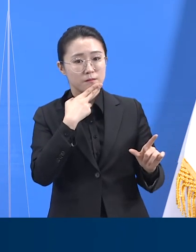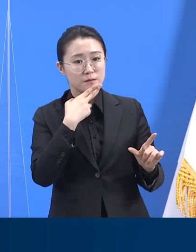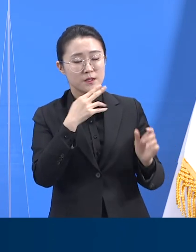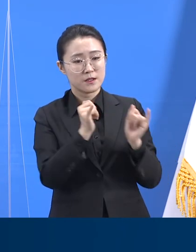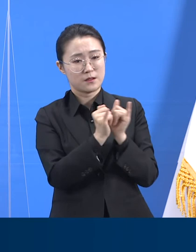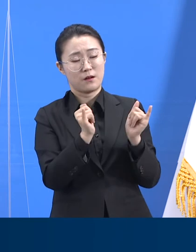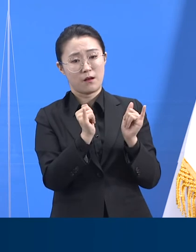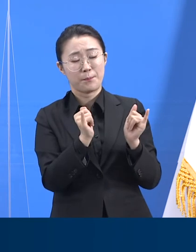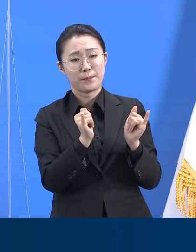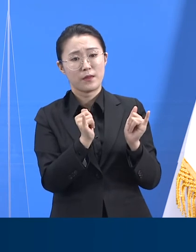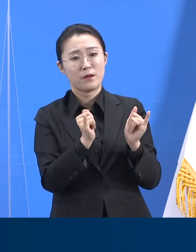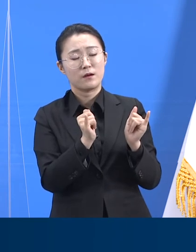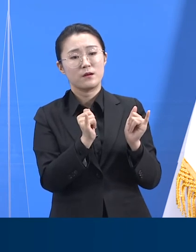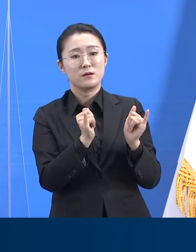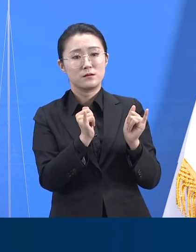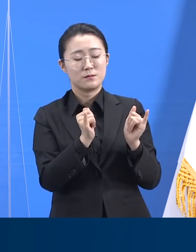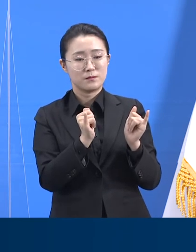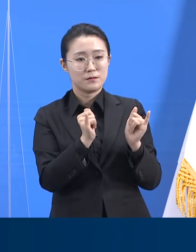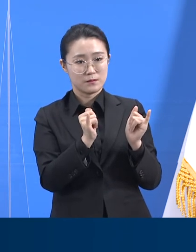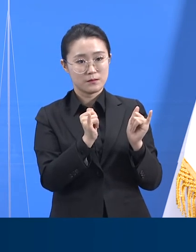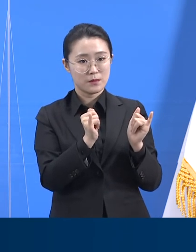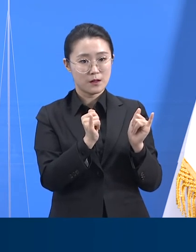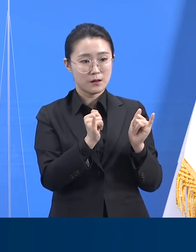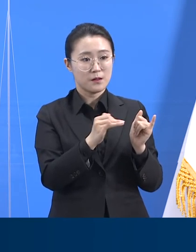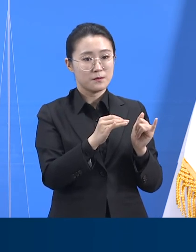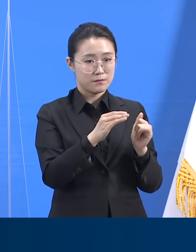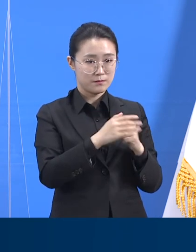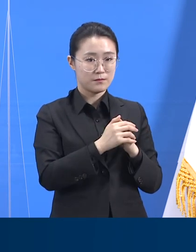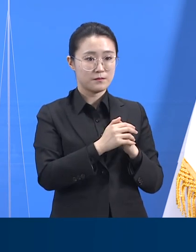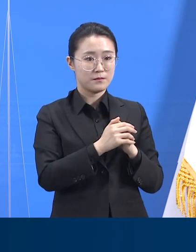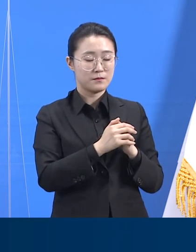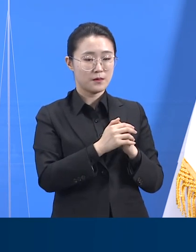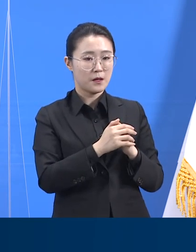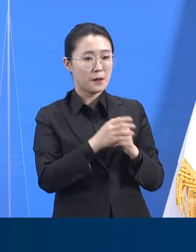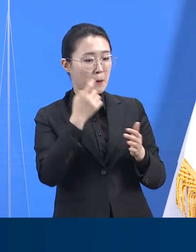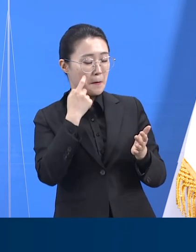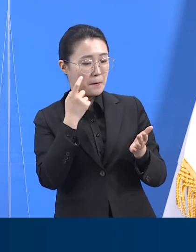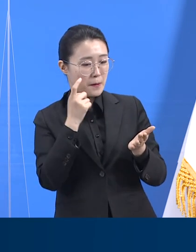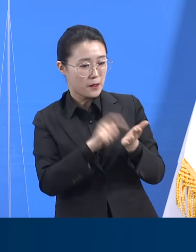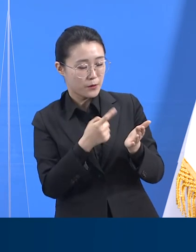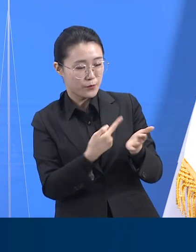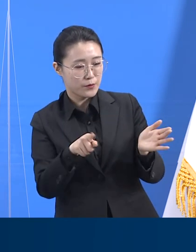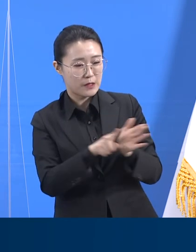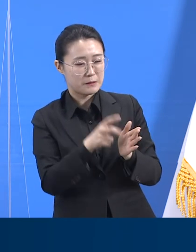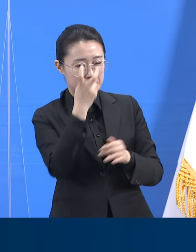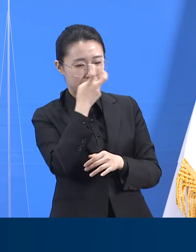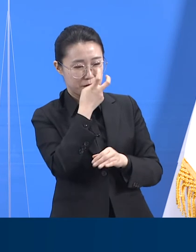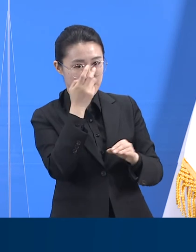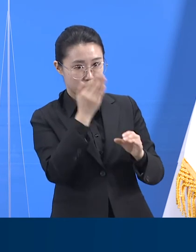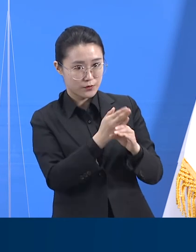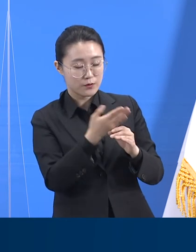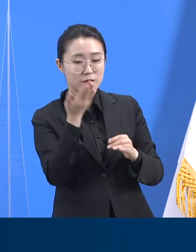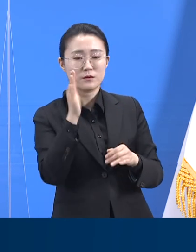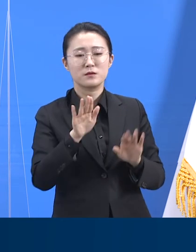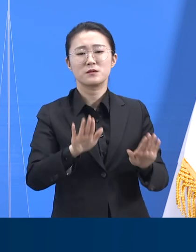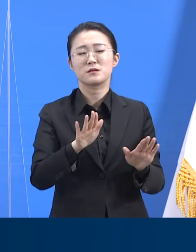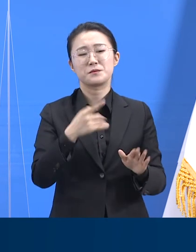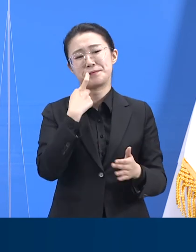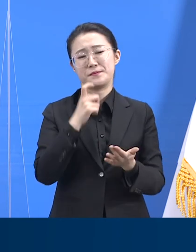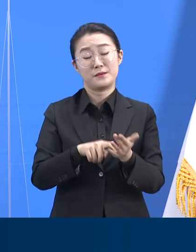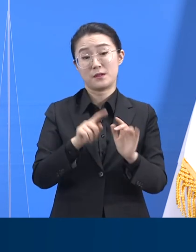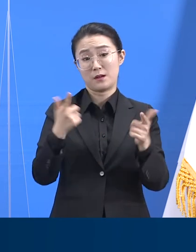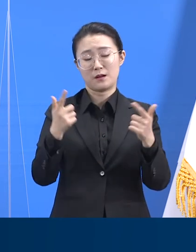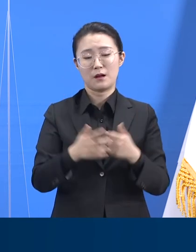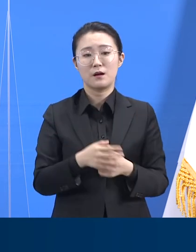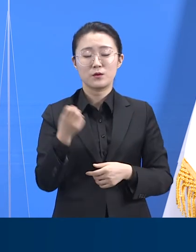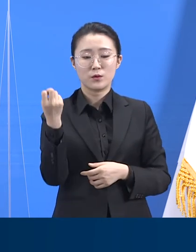정책에 관심이 쏠립니다. 하지만 이는 원하는 효과를 얻기가 생각만큼 쉽지 않은 일이고 작은 효과를